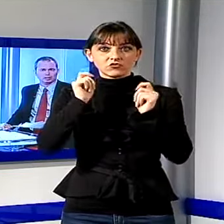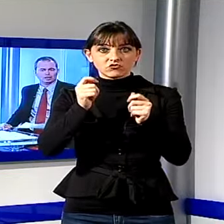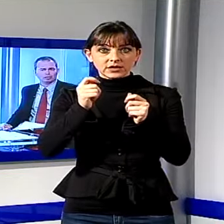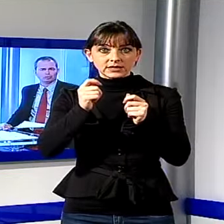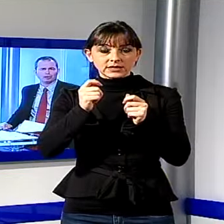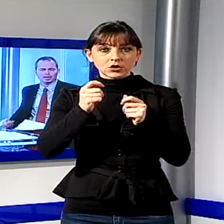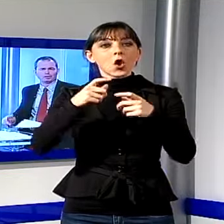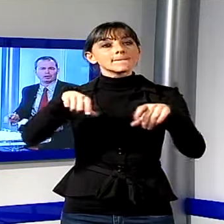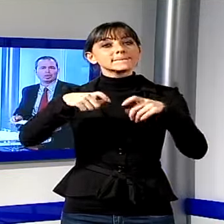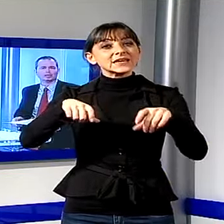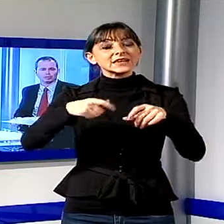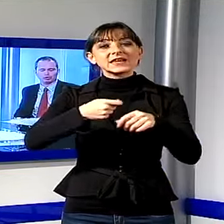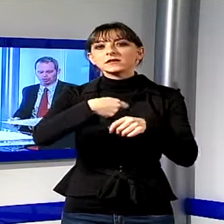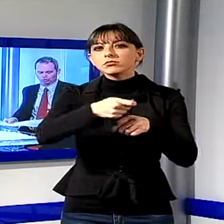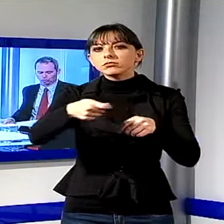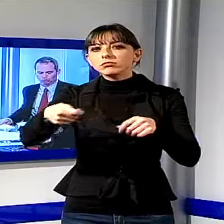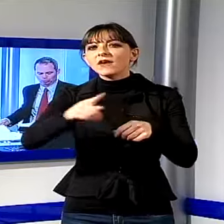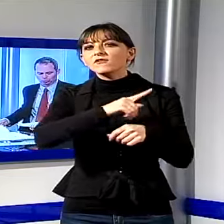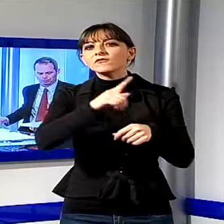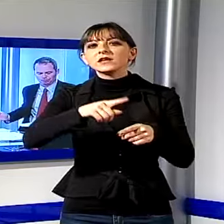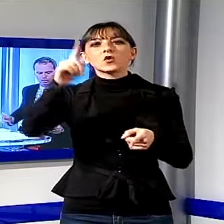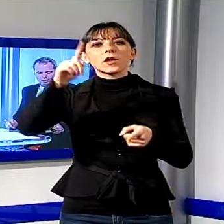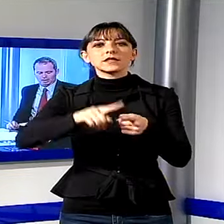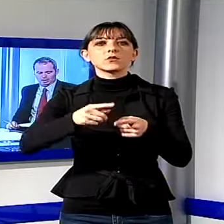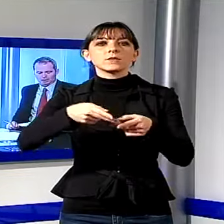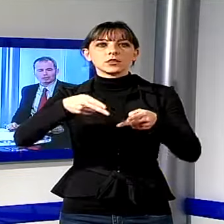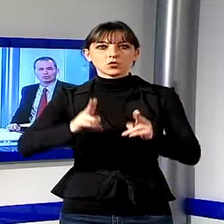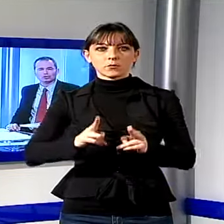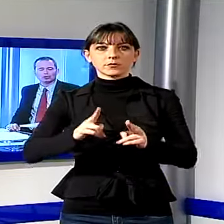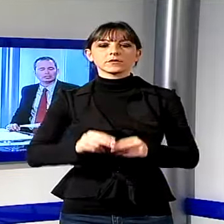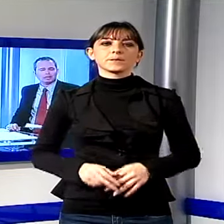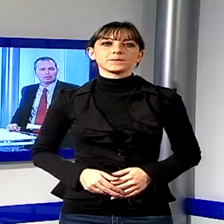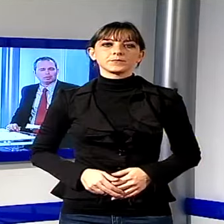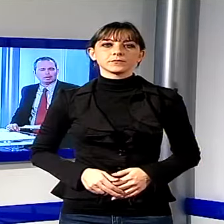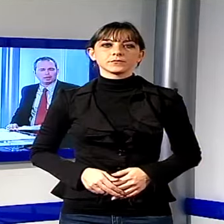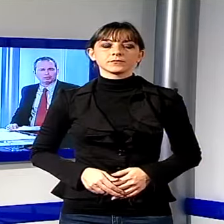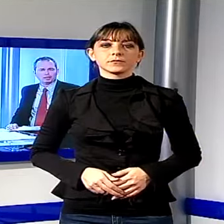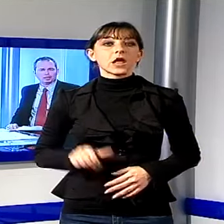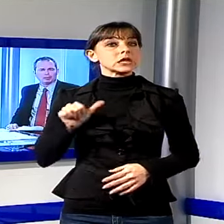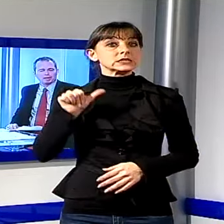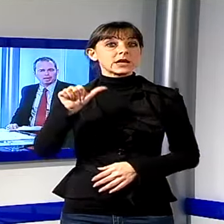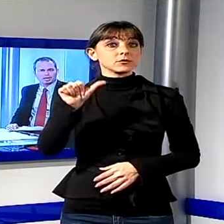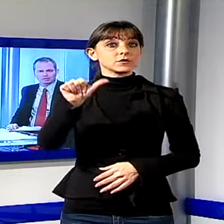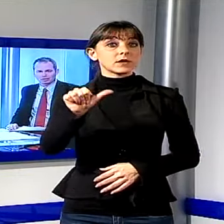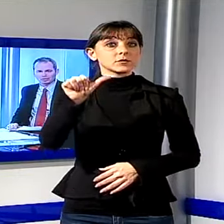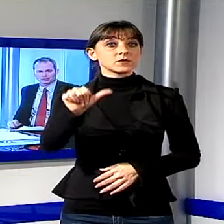continuerà fino ad esaurimento posti. Adesso, come ogni sabato, la rubrica Parla il Vescovo.